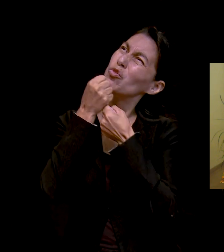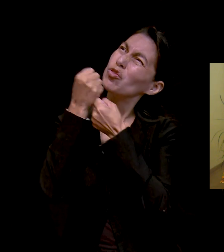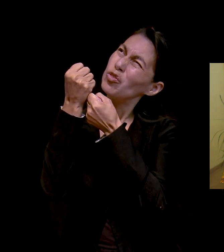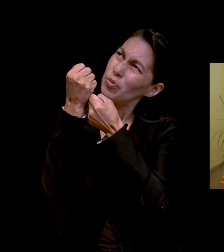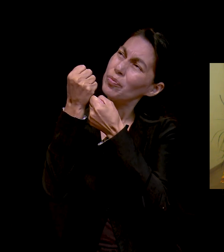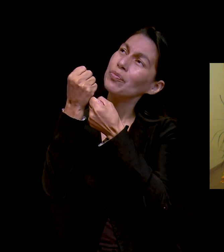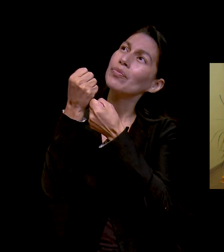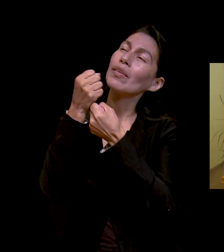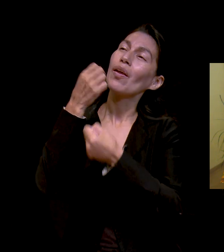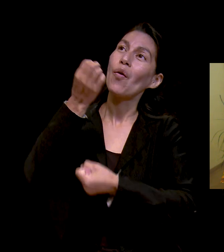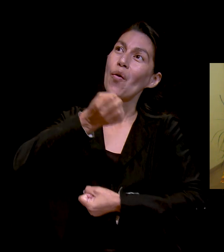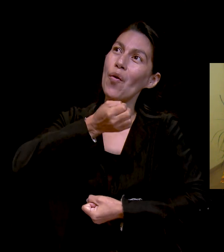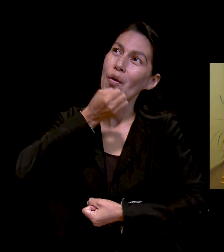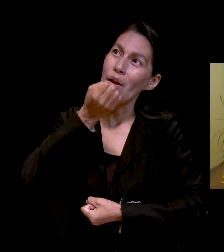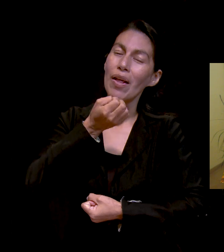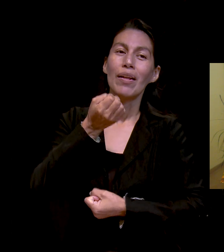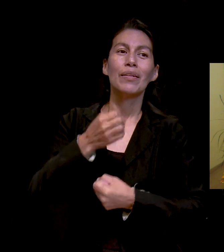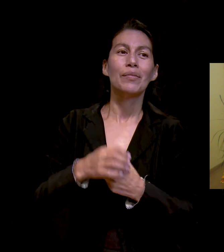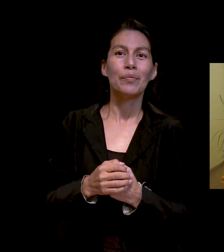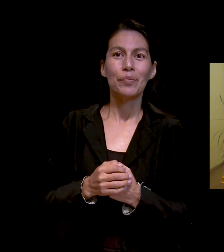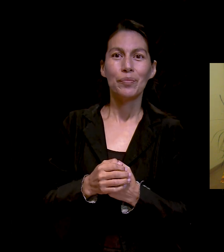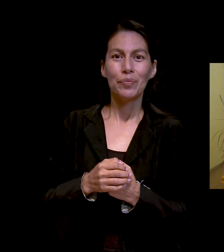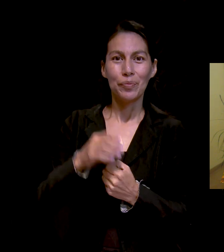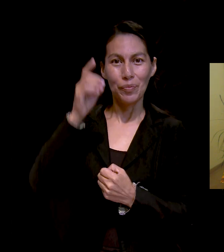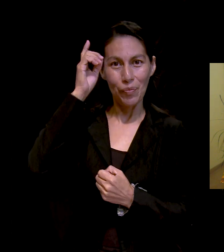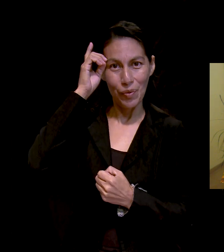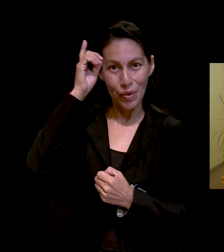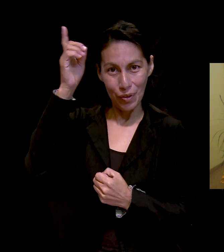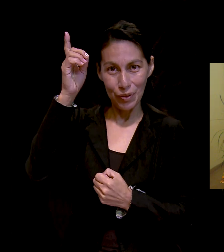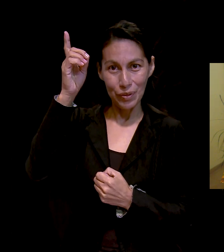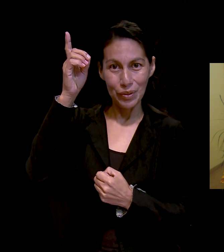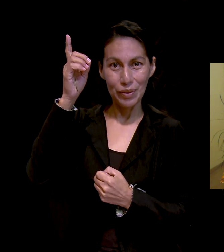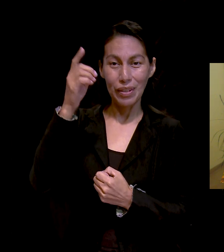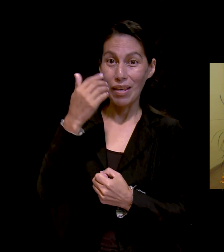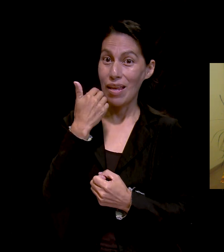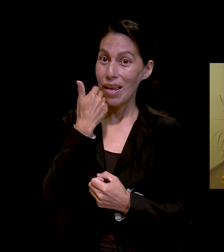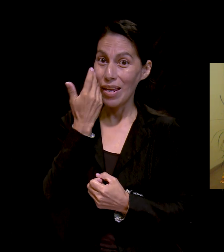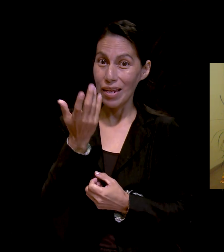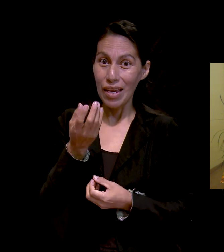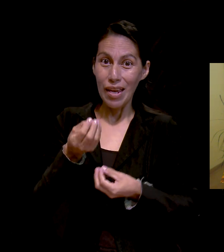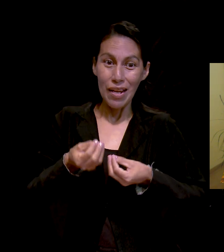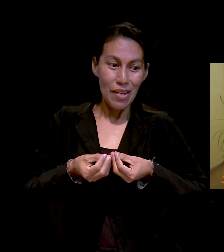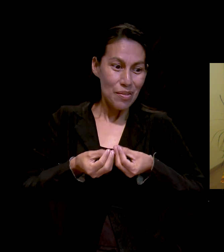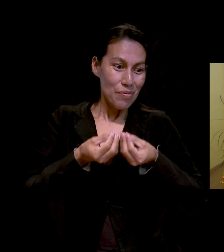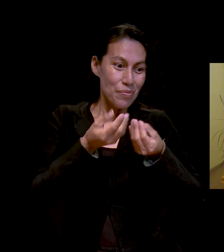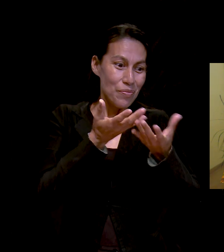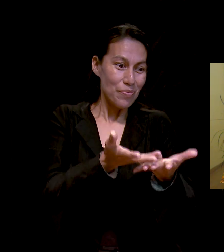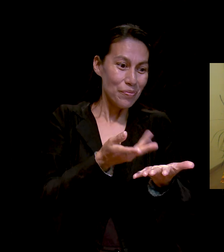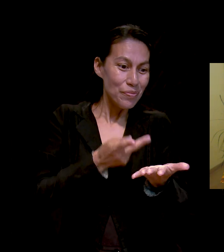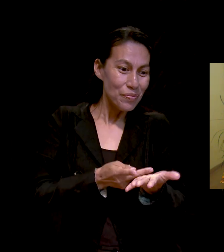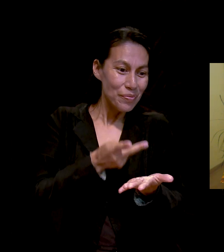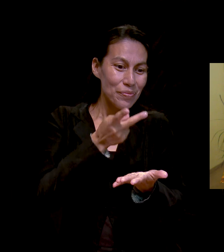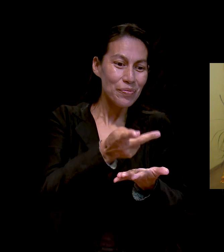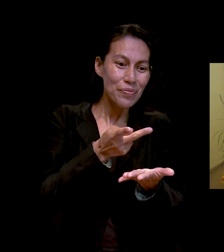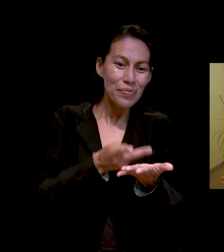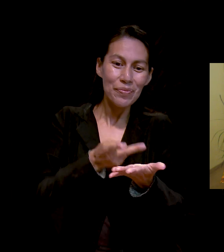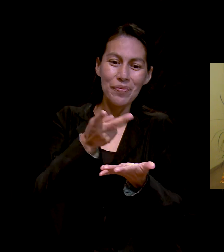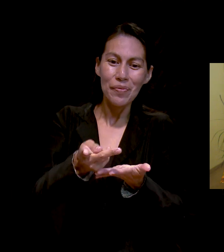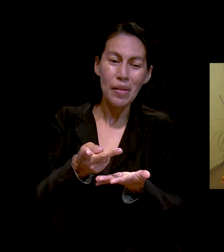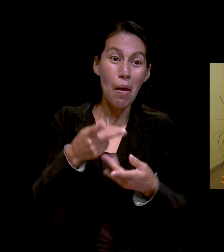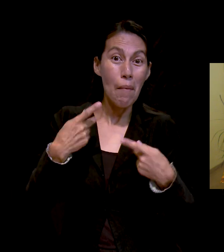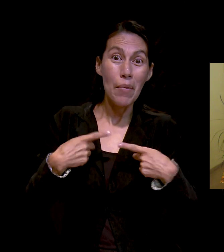para orar. Dios está empeñado en recompensar nuestra fe,